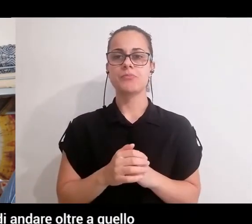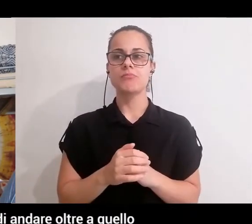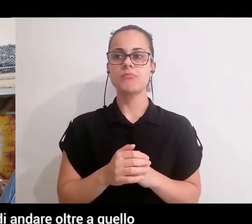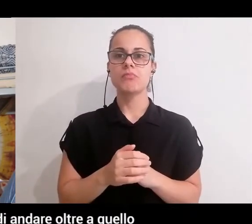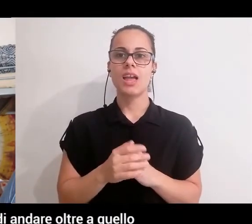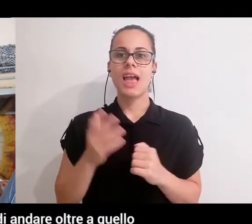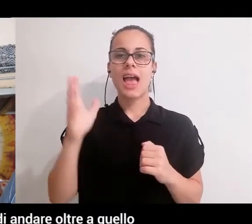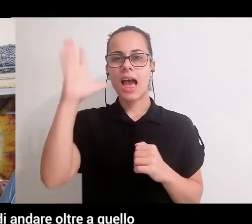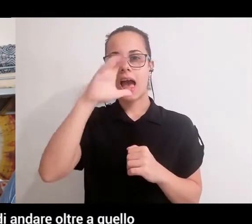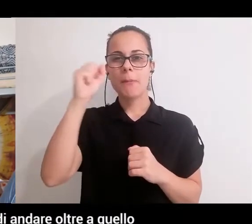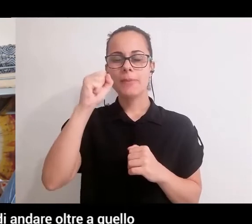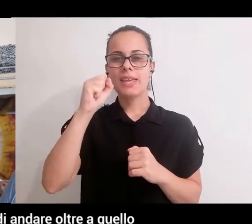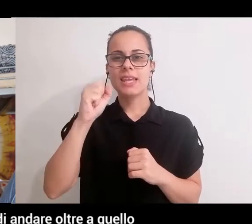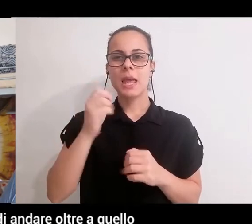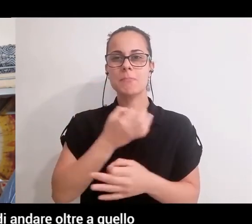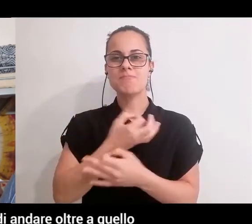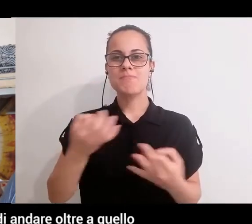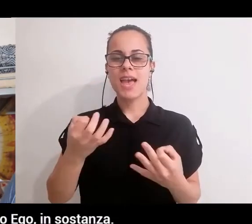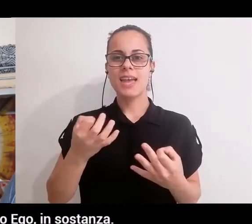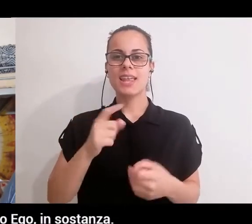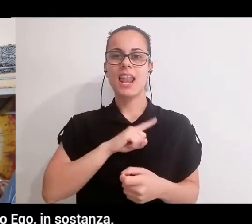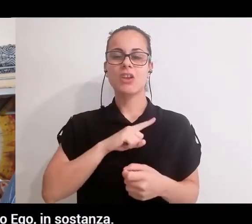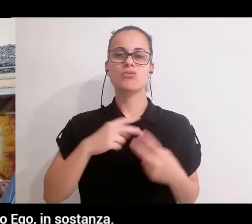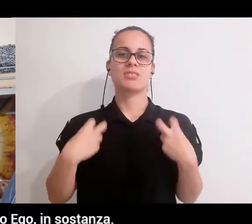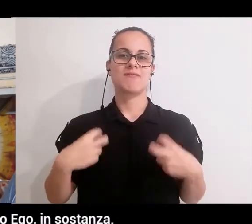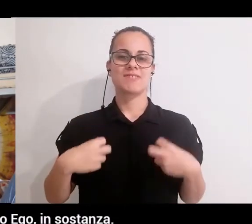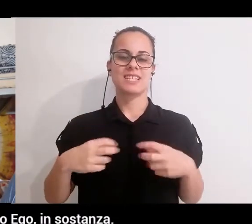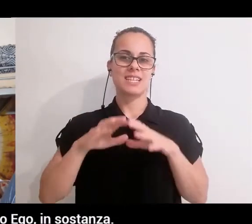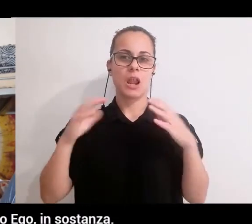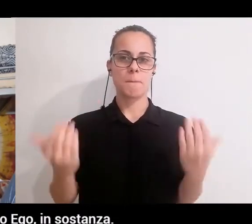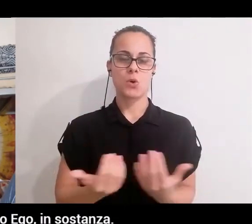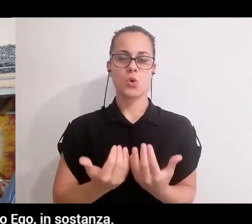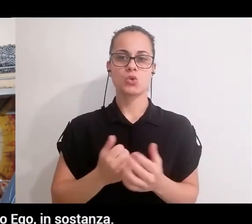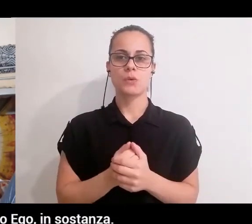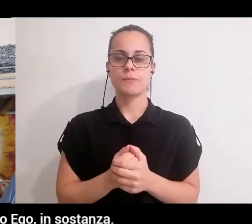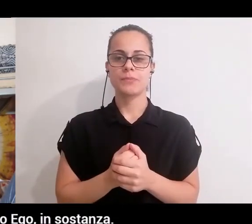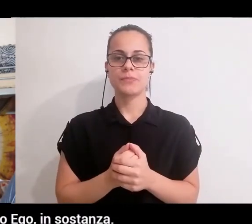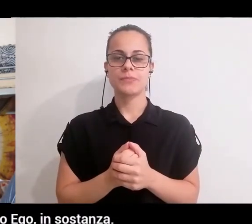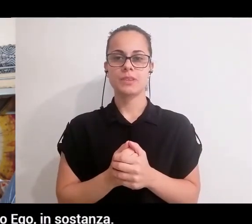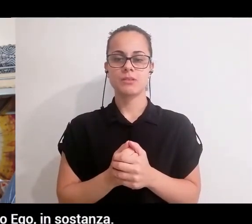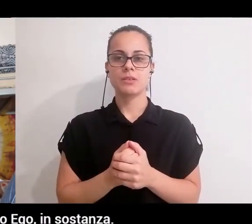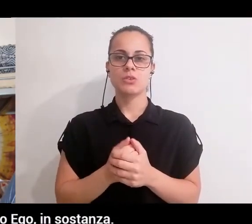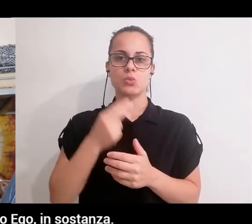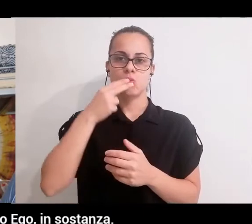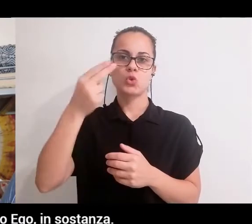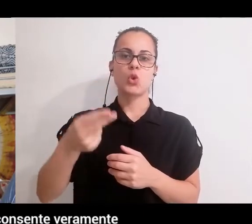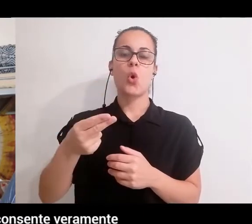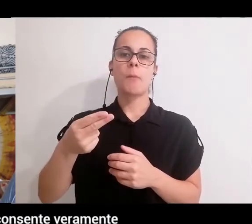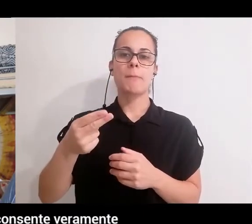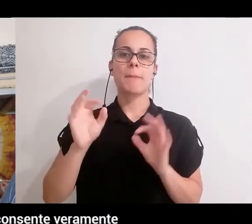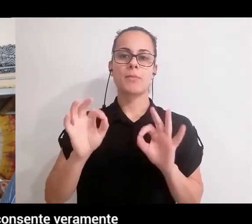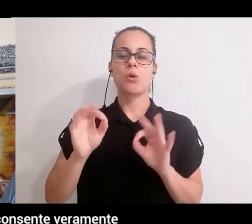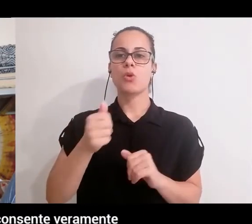abbiamo della nostra realtà. quindi andare oltre quello che viene semplicemente chiamato il falso ego, sostanza.